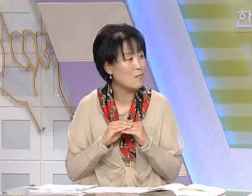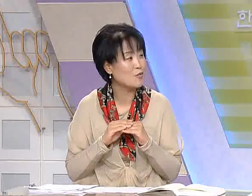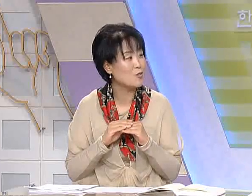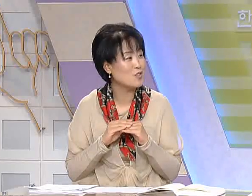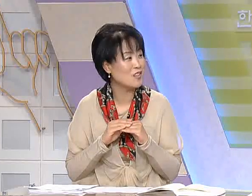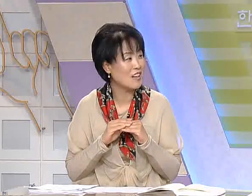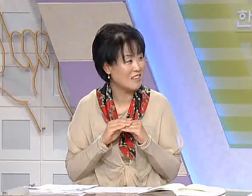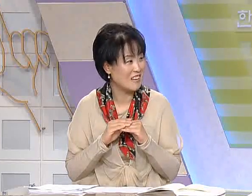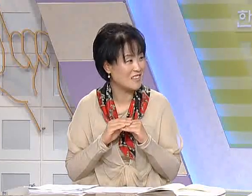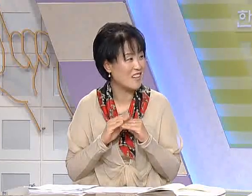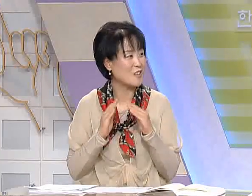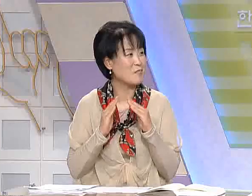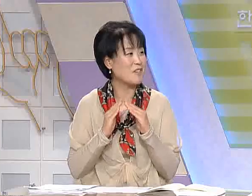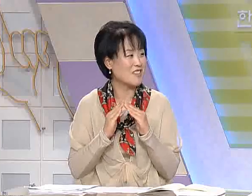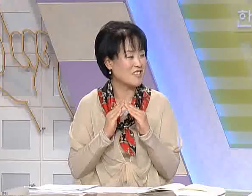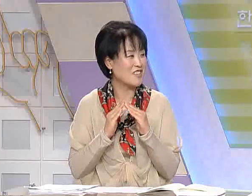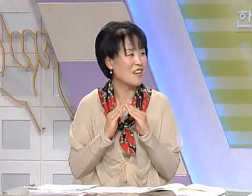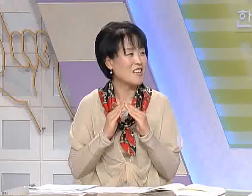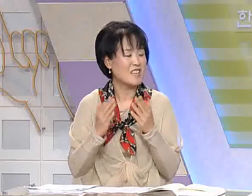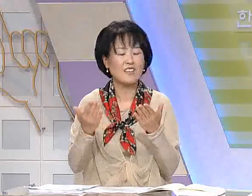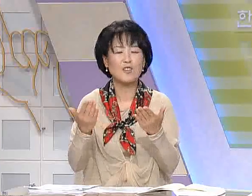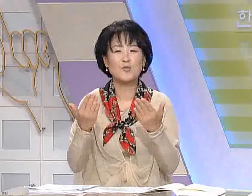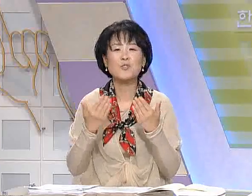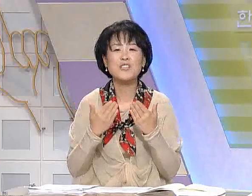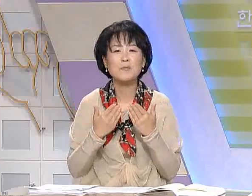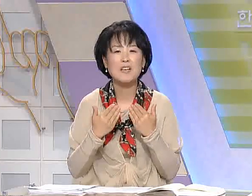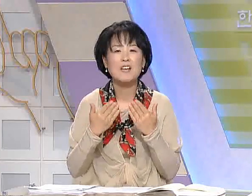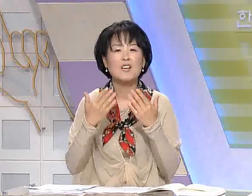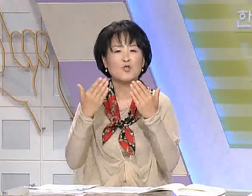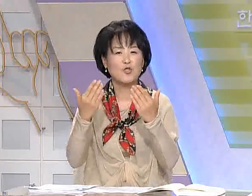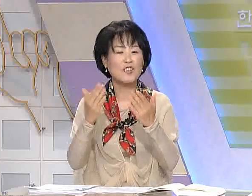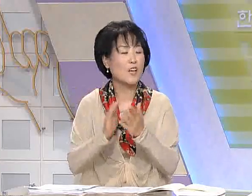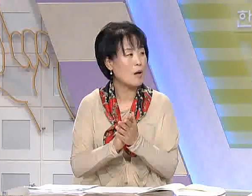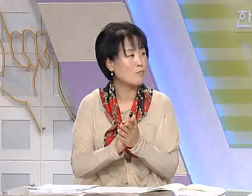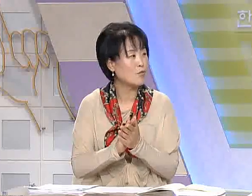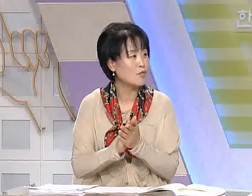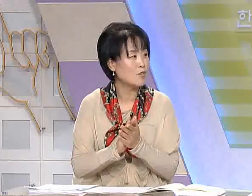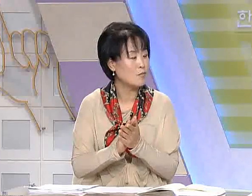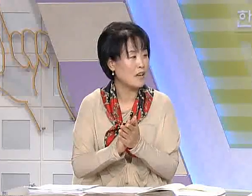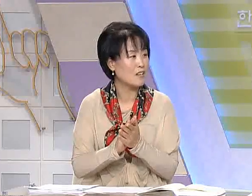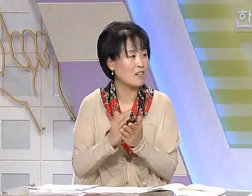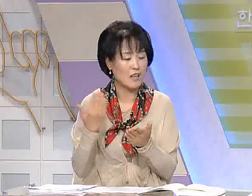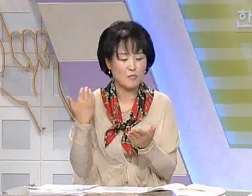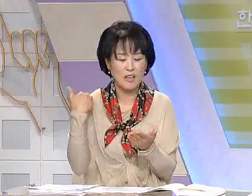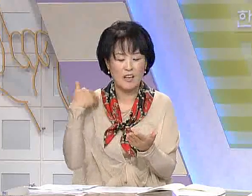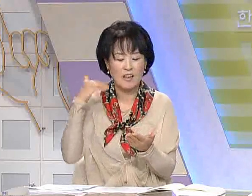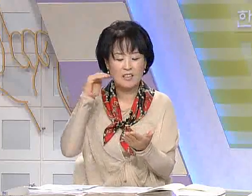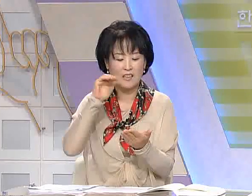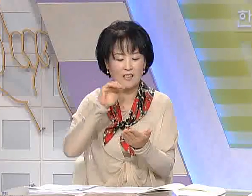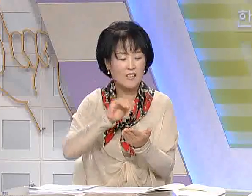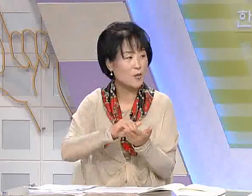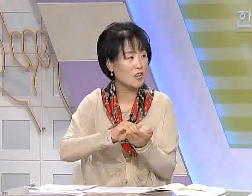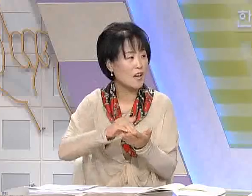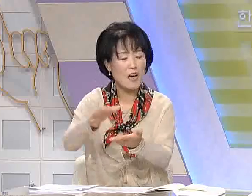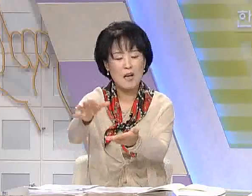환불 수영을 할 때 제가 설명드렸죠? 자. 여기서는 손님이 주인에게 환불을 말하는 거기 때문에 그대로에다가